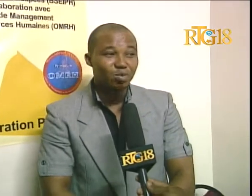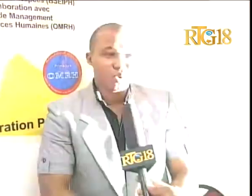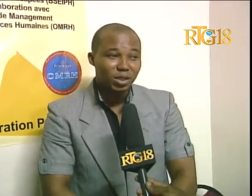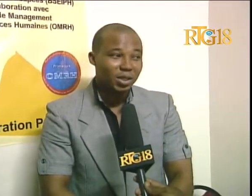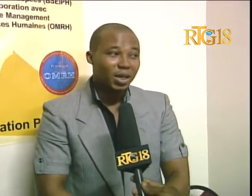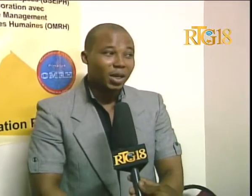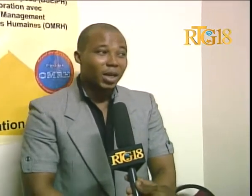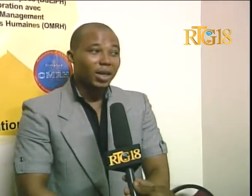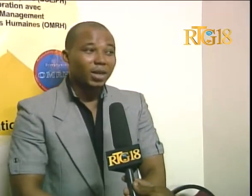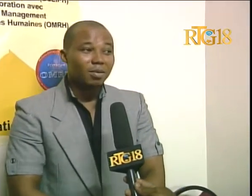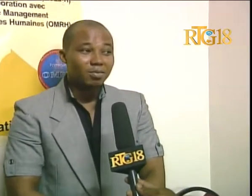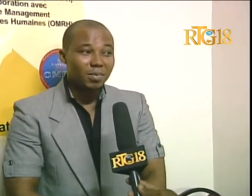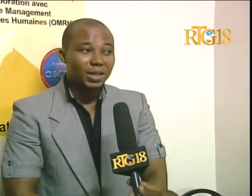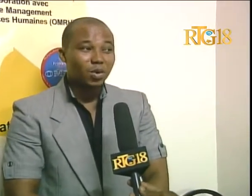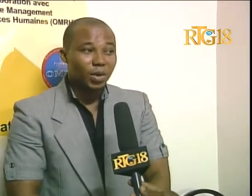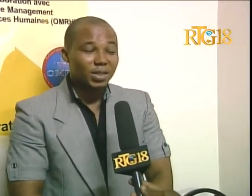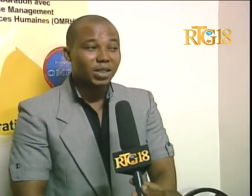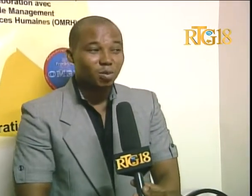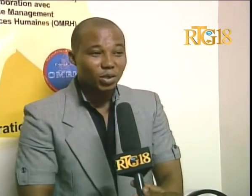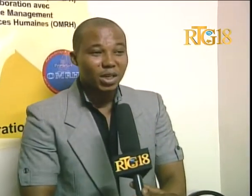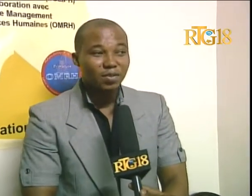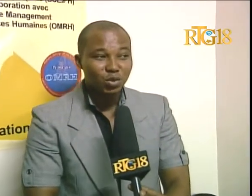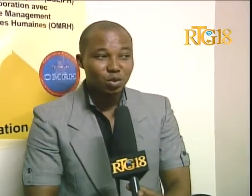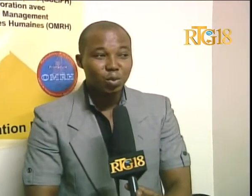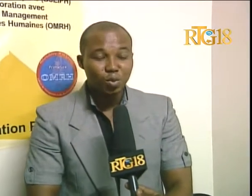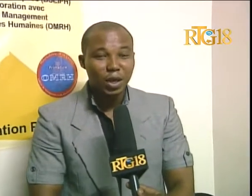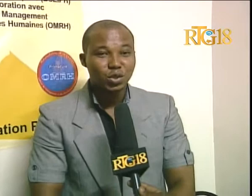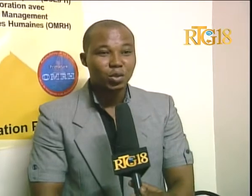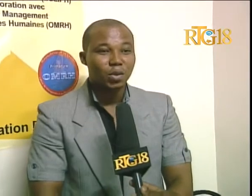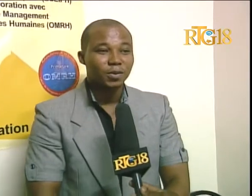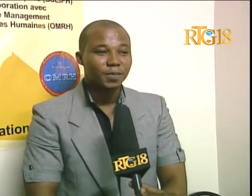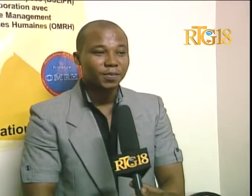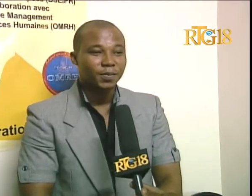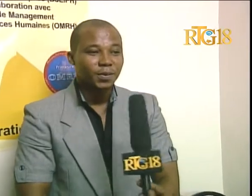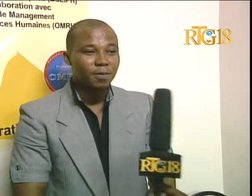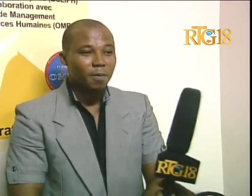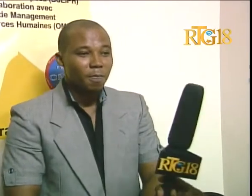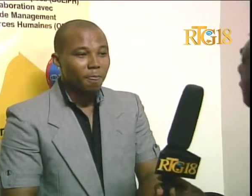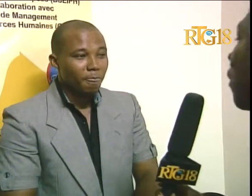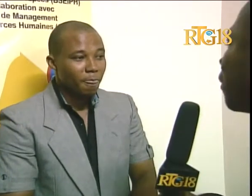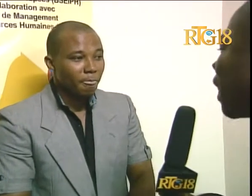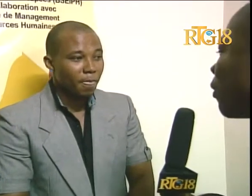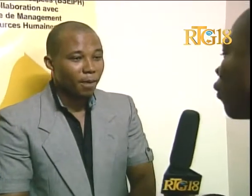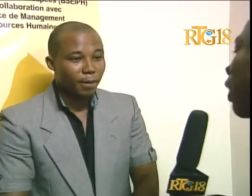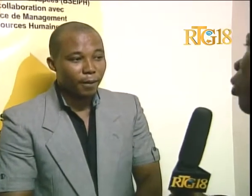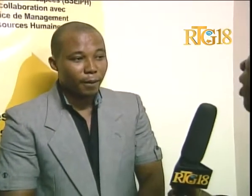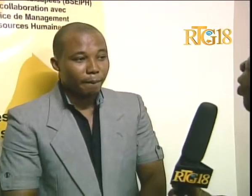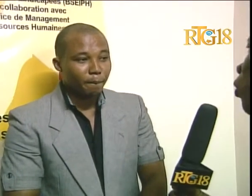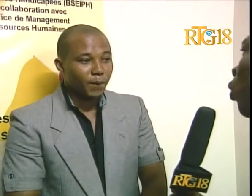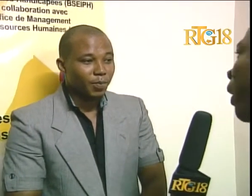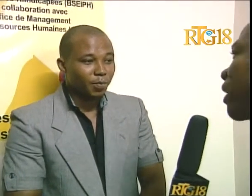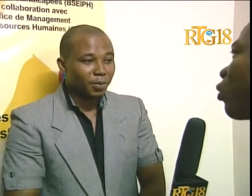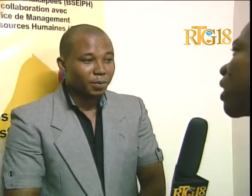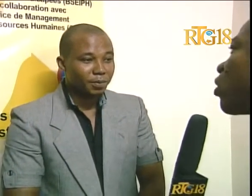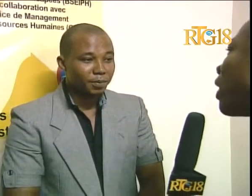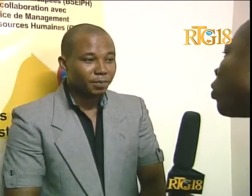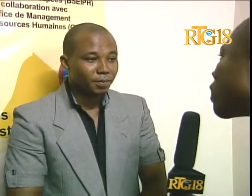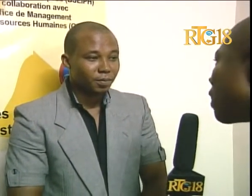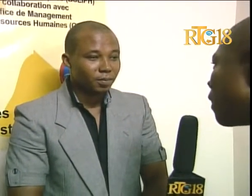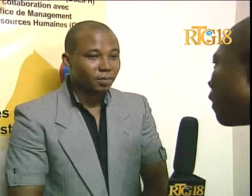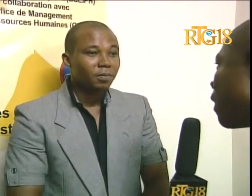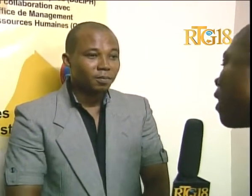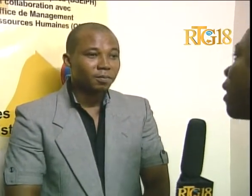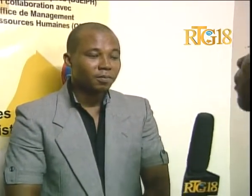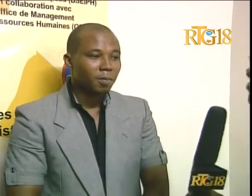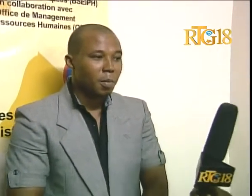langna, e pui, e, mette kone sans mo, servis de populasyon. Par exemple, mwen da mwen fond, demonstrasyon konou, par exemple, un cyclone